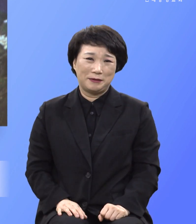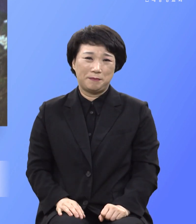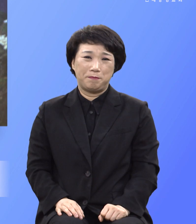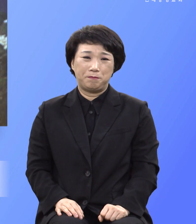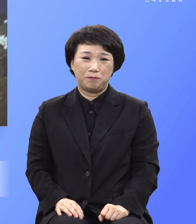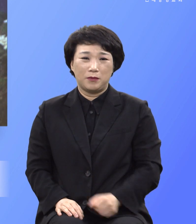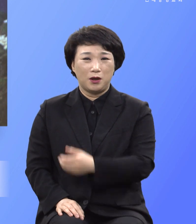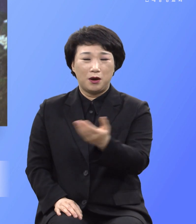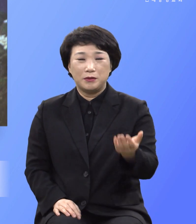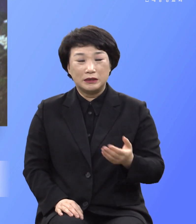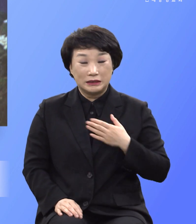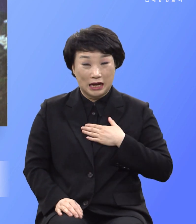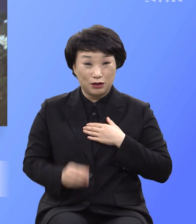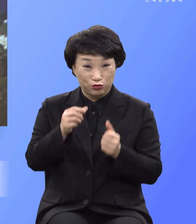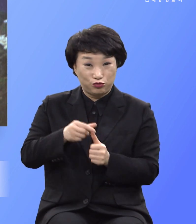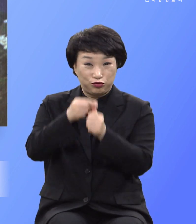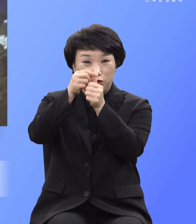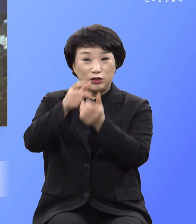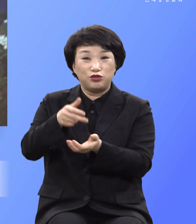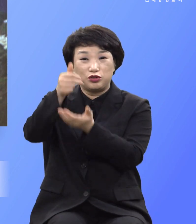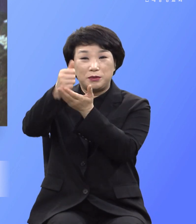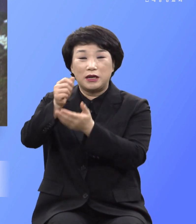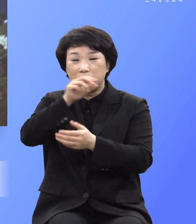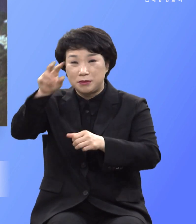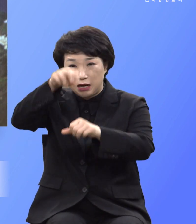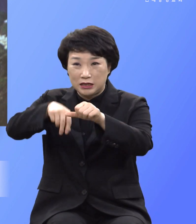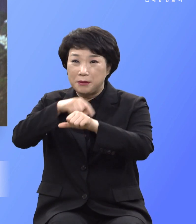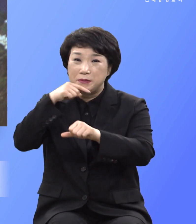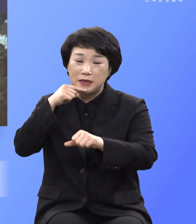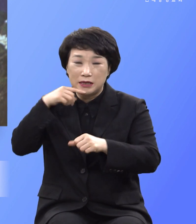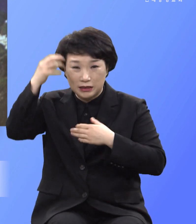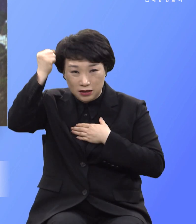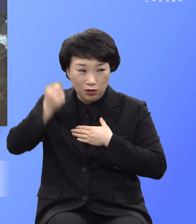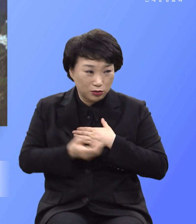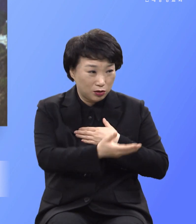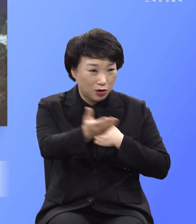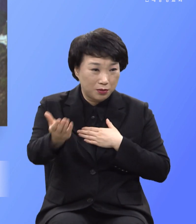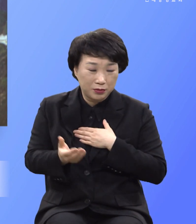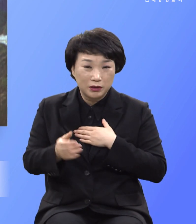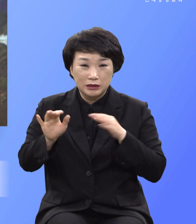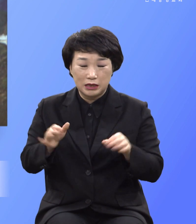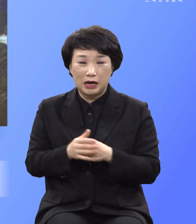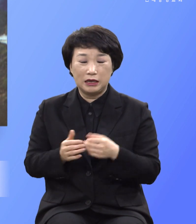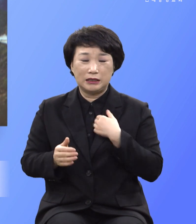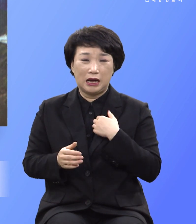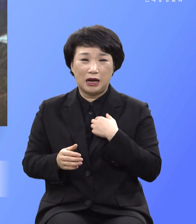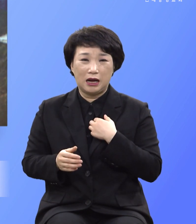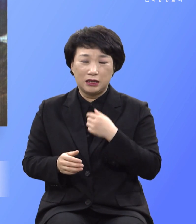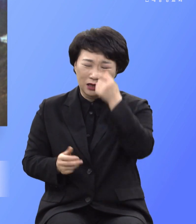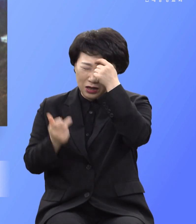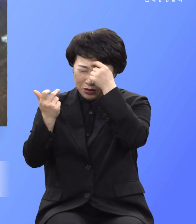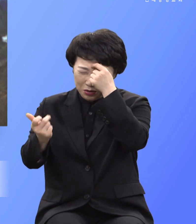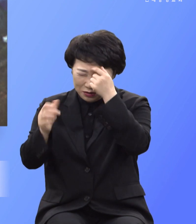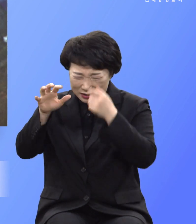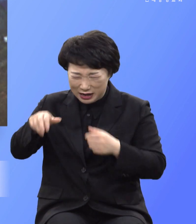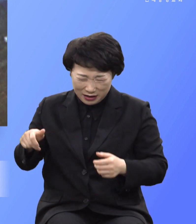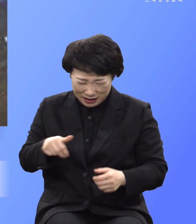구원하신 십자가의 피를 짊어지고 여러분들이 골고다로 죽으러 가므로 인류를 살리는